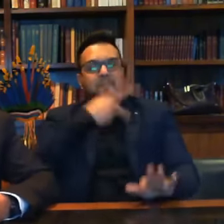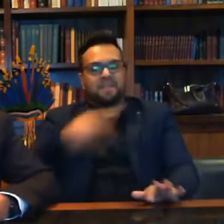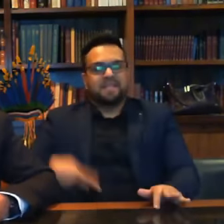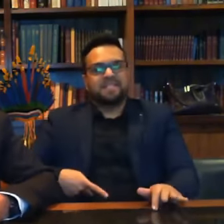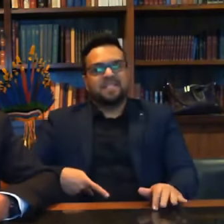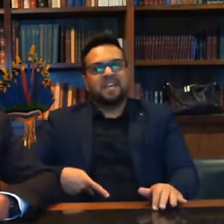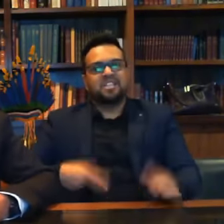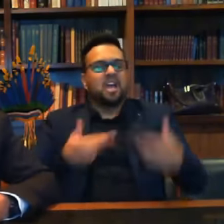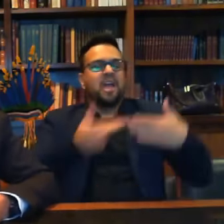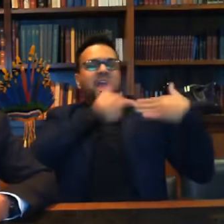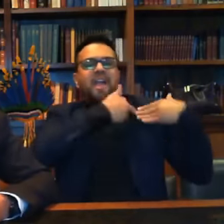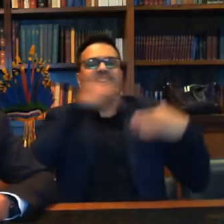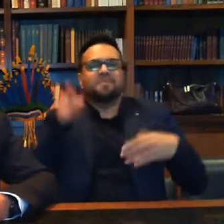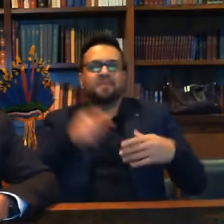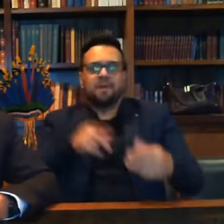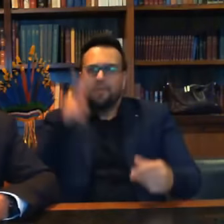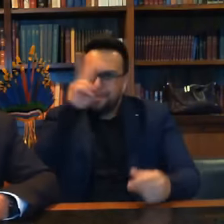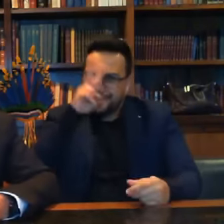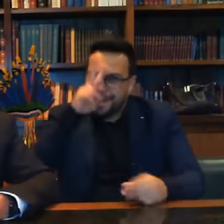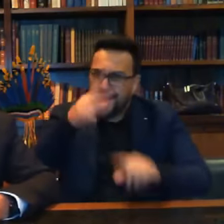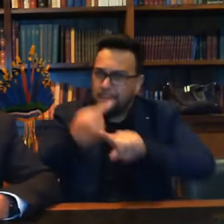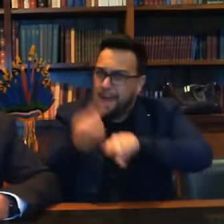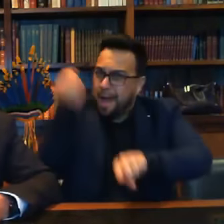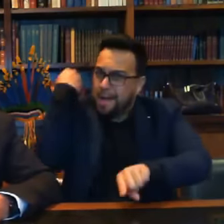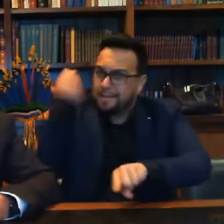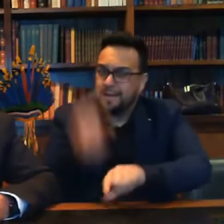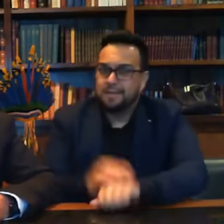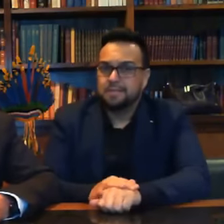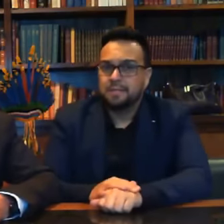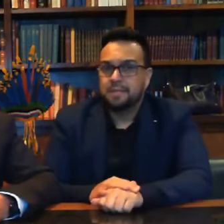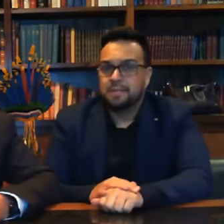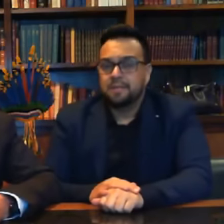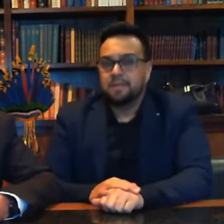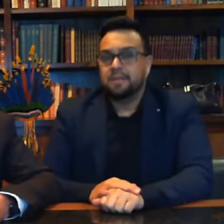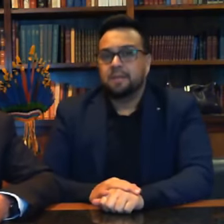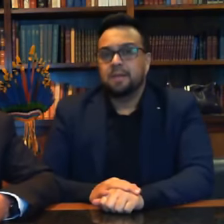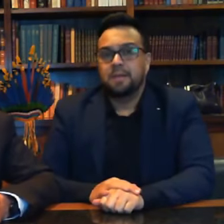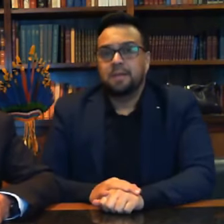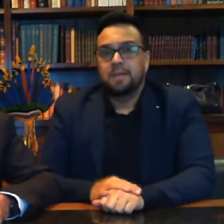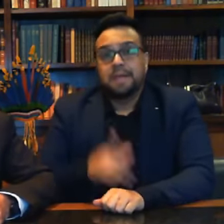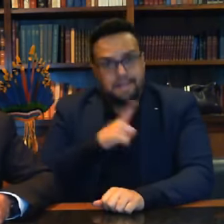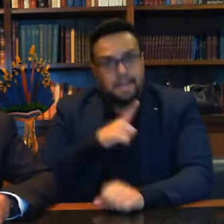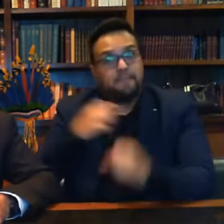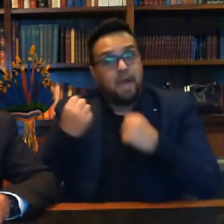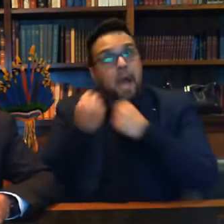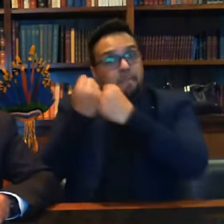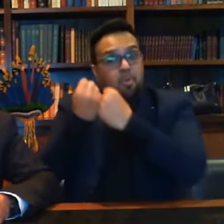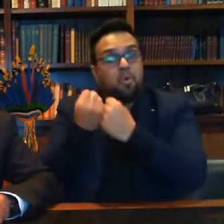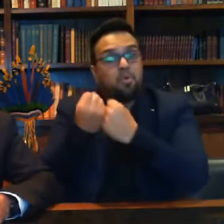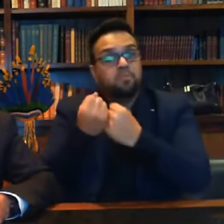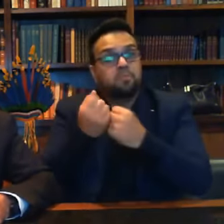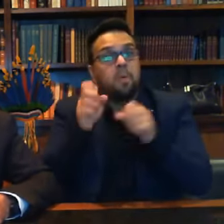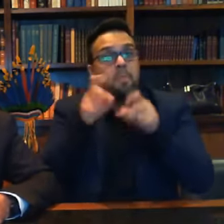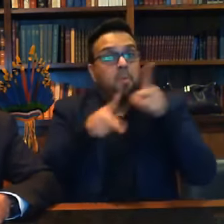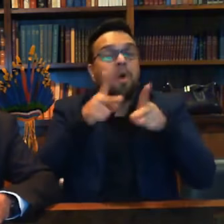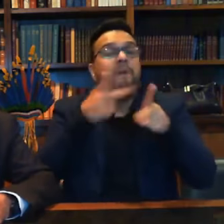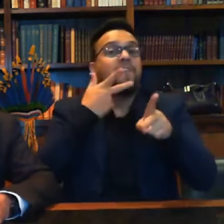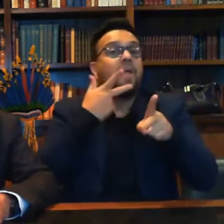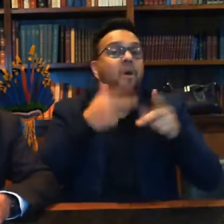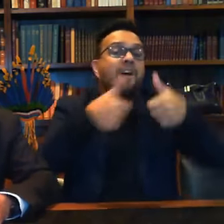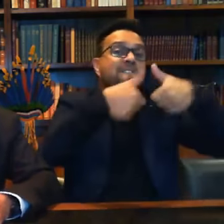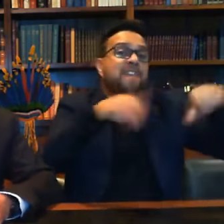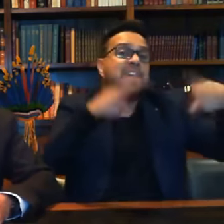responsável por isso. Você se lembra lá atrás? E teve apoio de parte da população. Fica em casa,